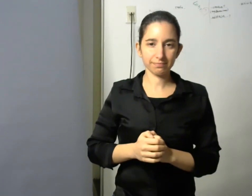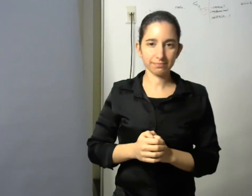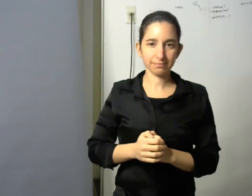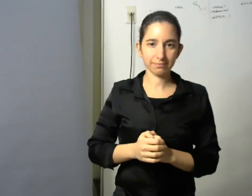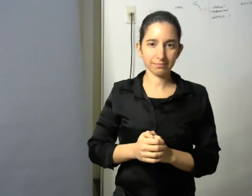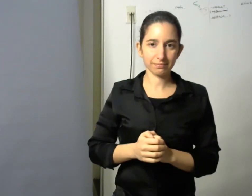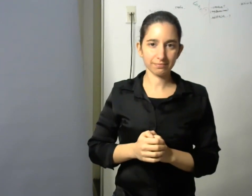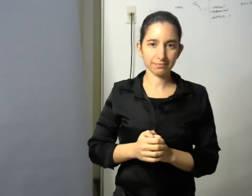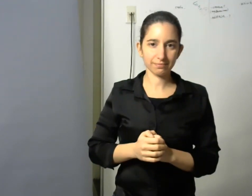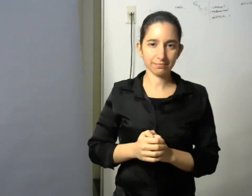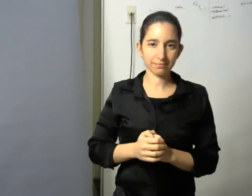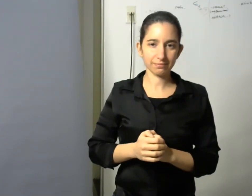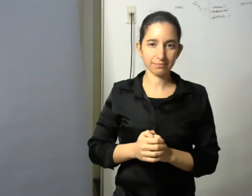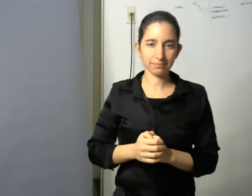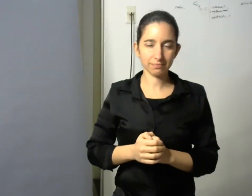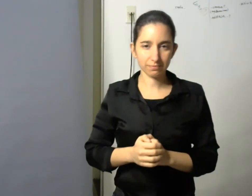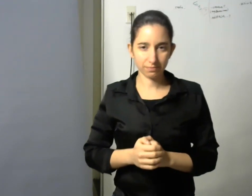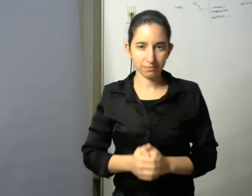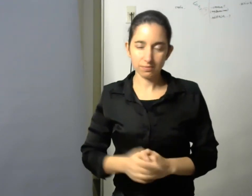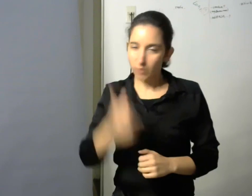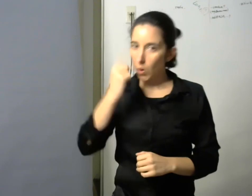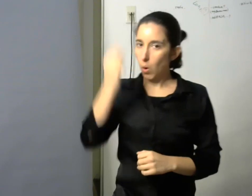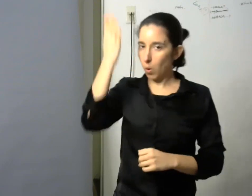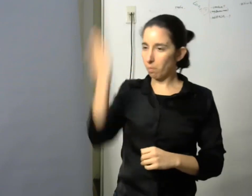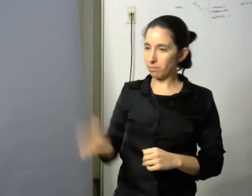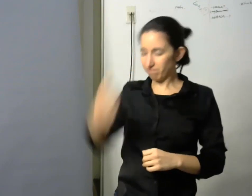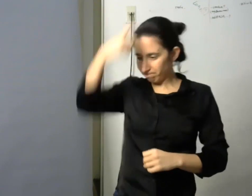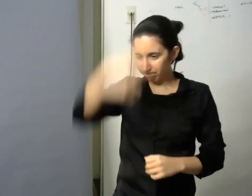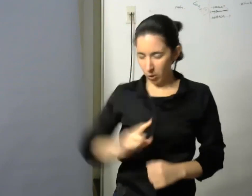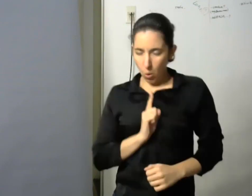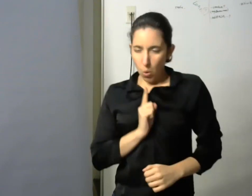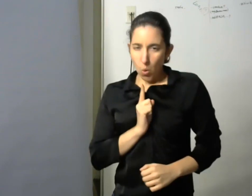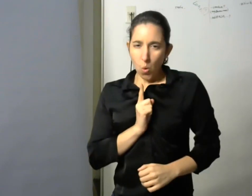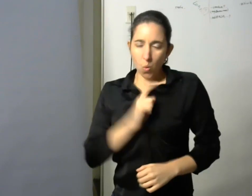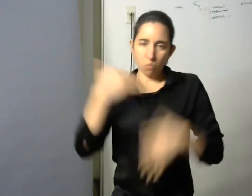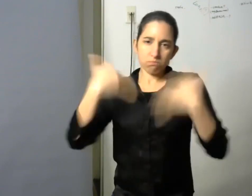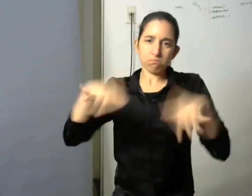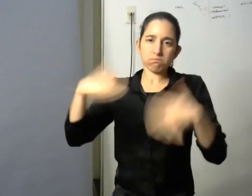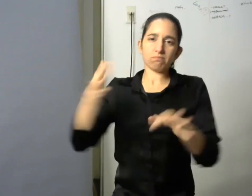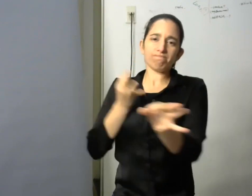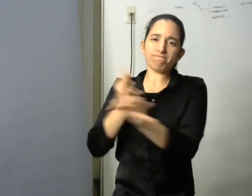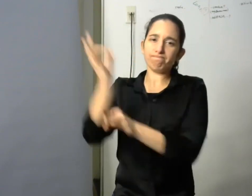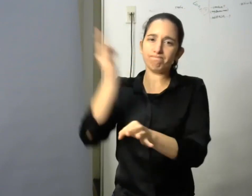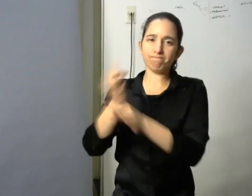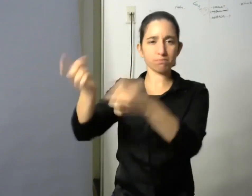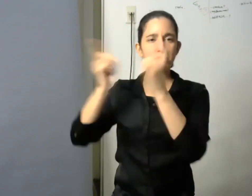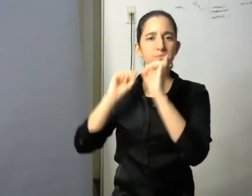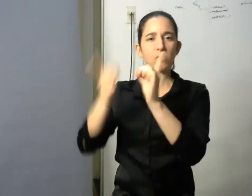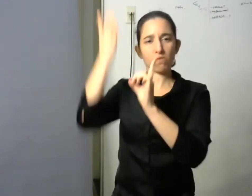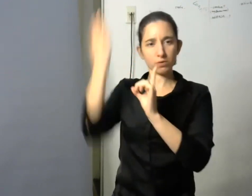soy y me enorgullezco de ser pedagogo y aquí sí los educadores tenemos mucho que